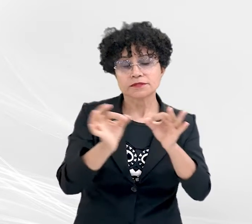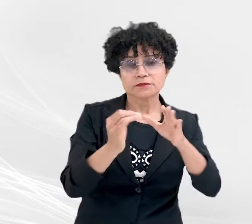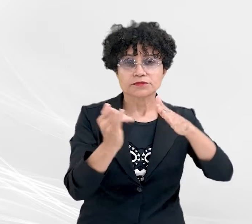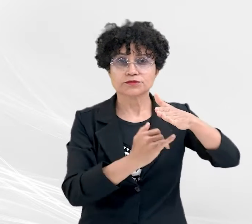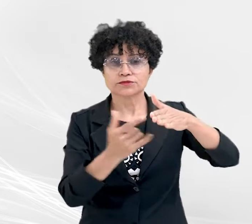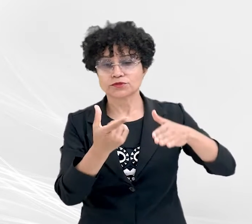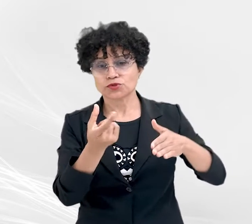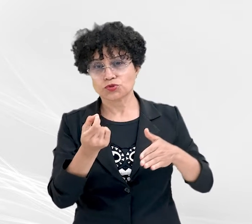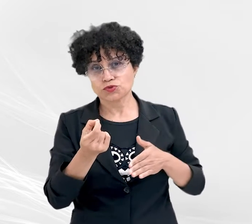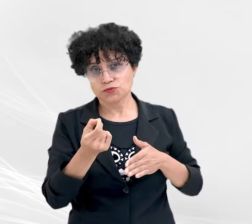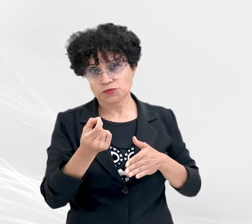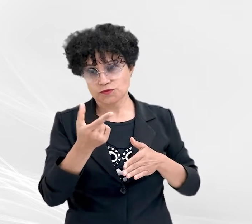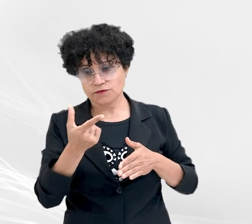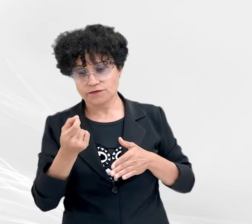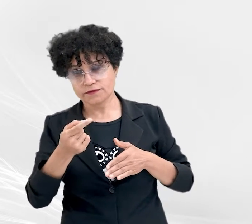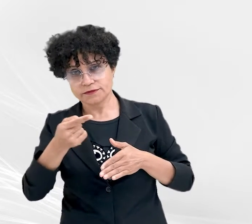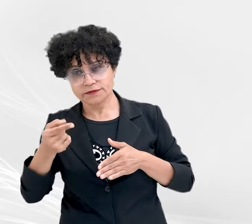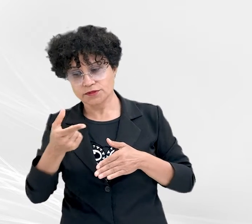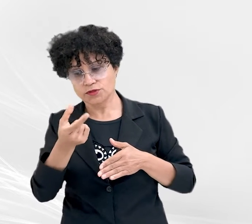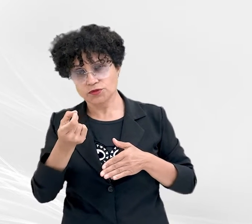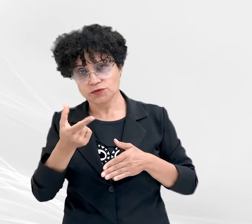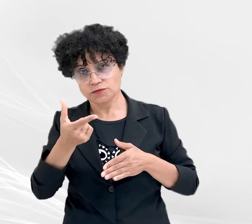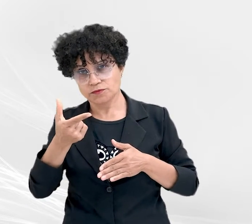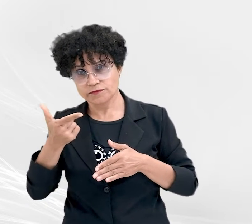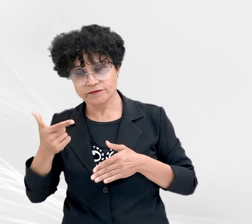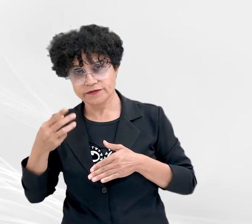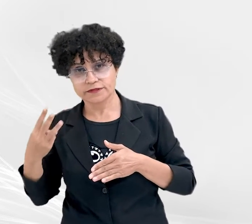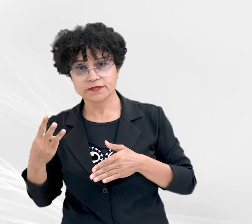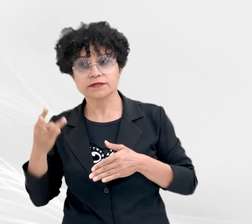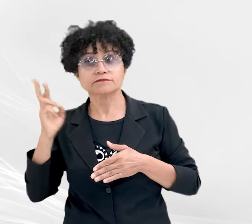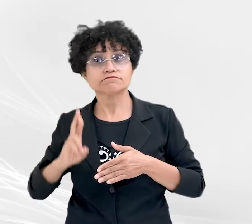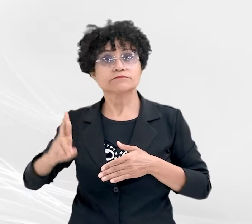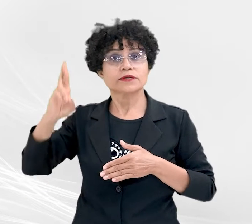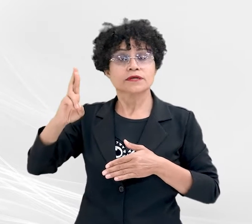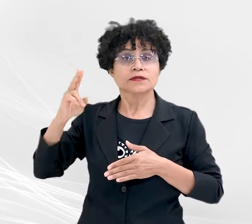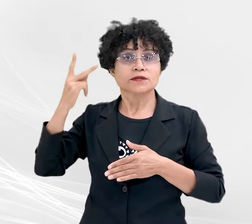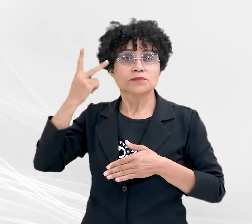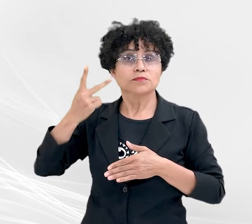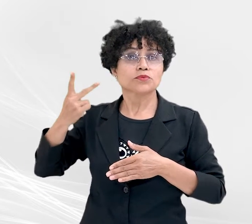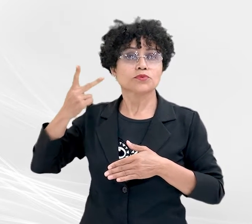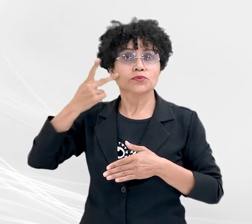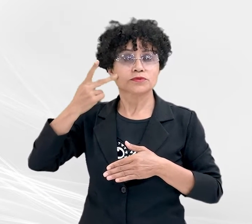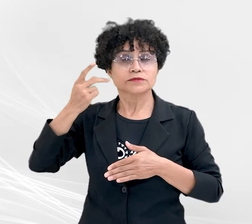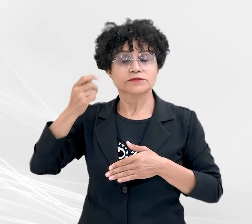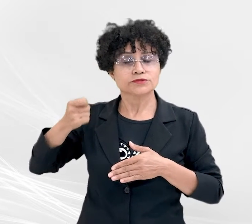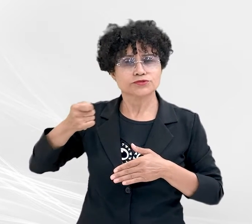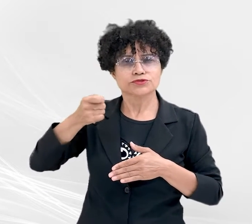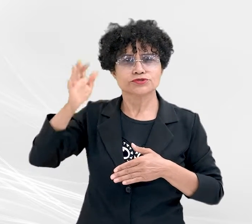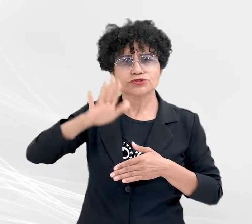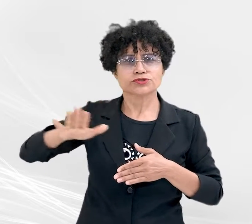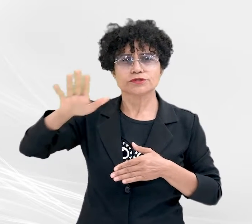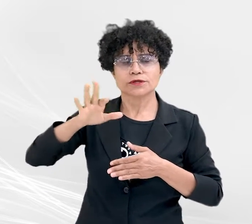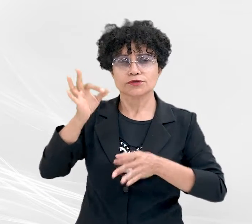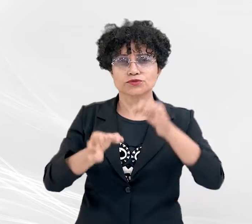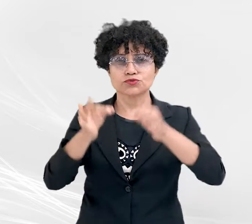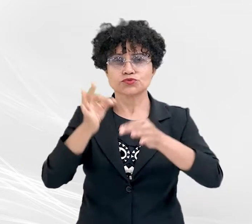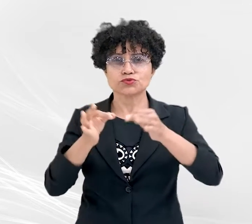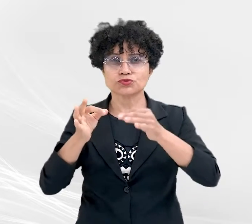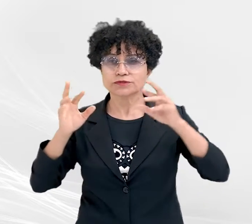-2023. Sob responsabilidade da Procuradoria-Geral de Justiça, por meio dos Departamentos